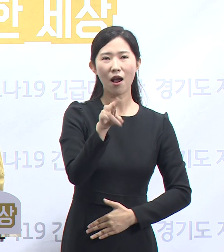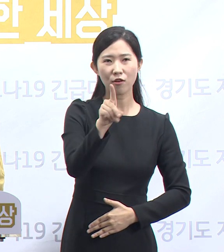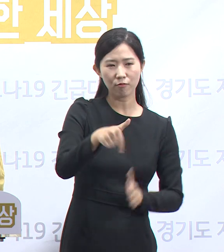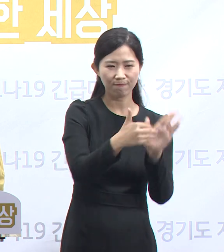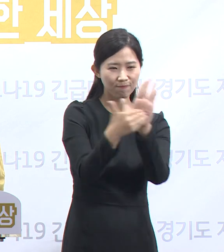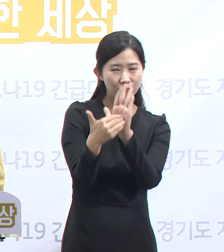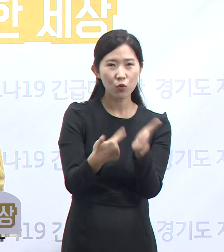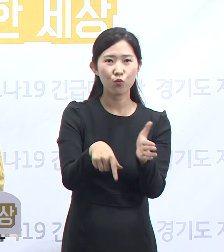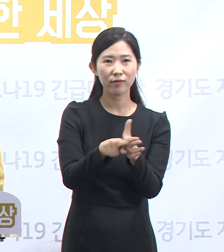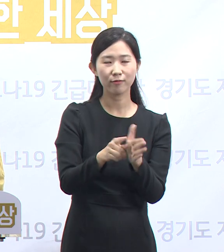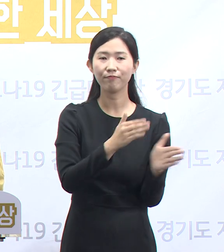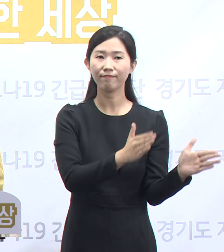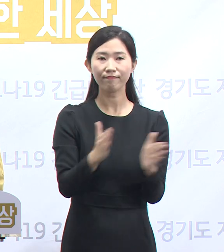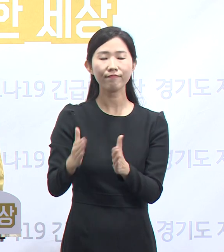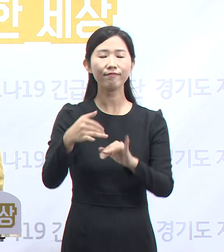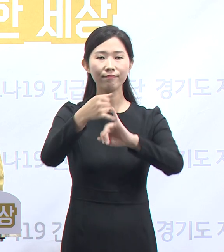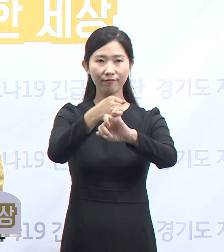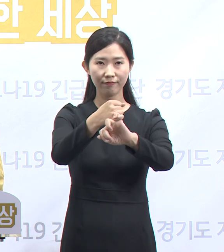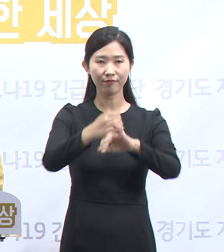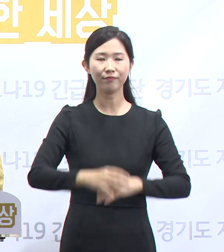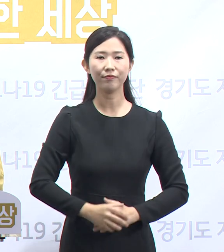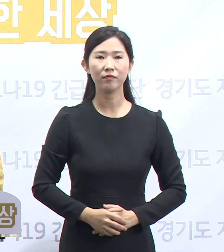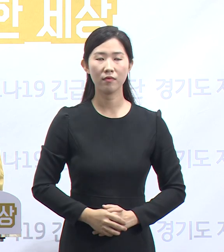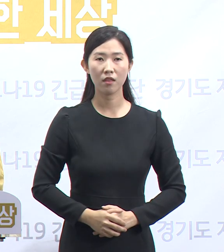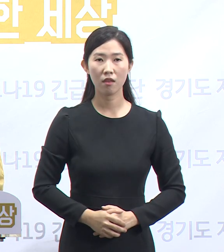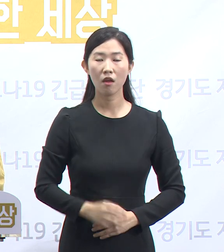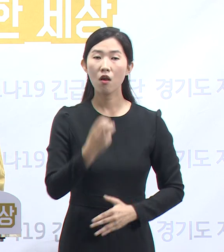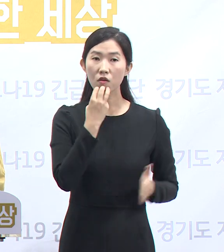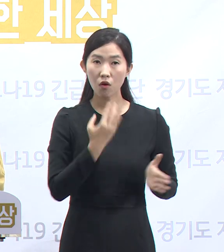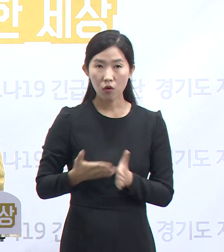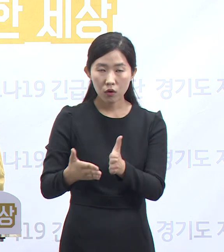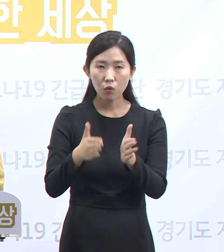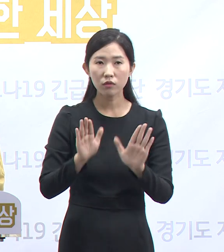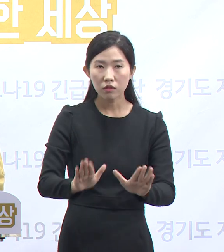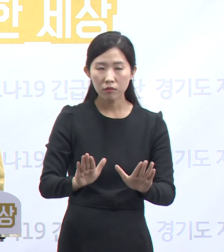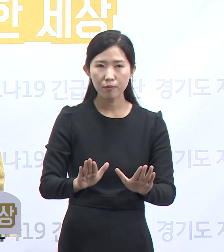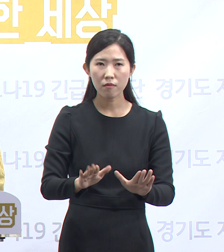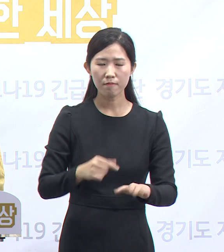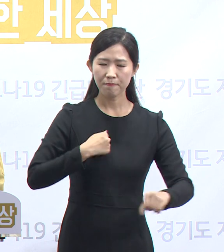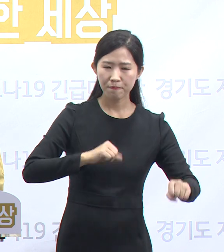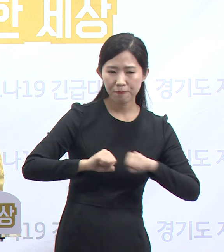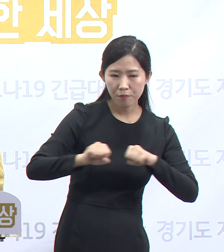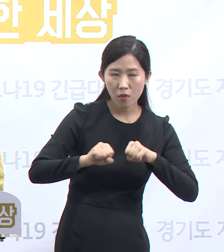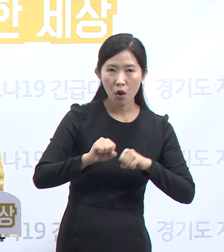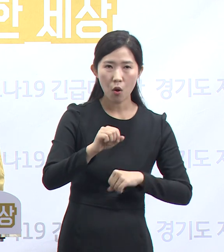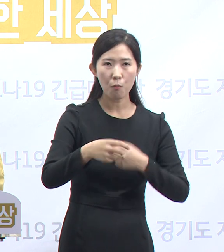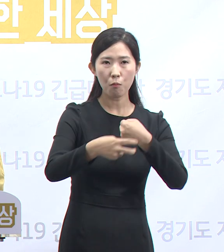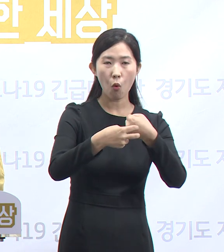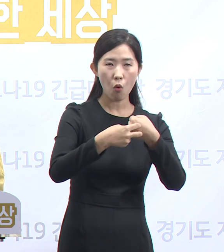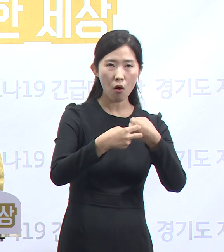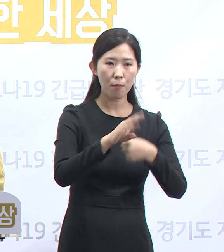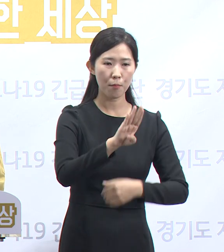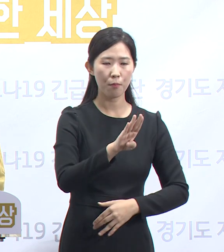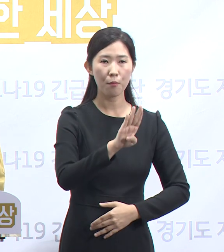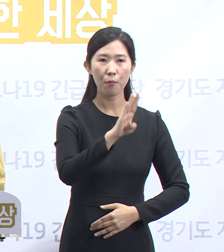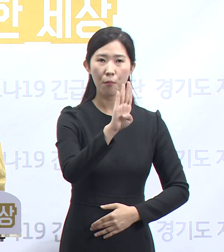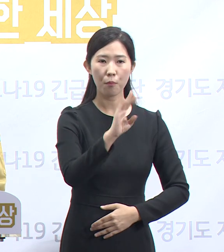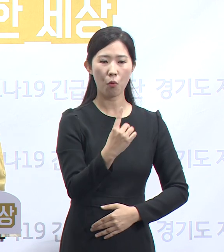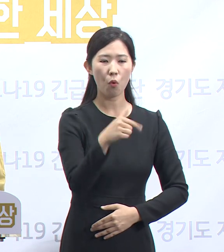경기도는 코로나19 사태의 전개에 따른 방역을 강화하고 있습니다. 발빠른 보건방역으로 집단 발병을 막고